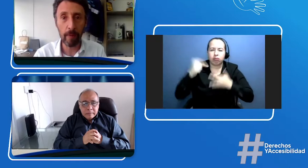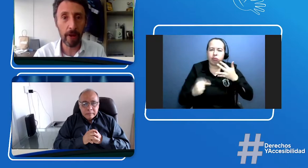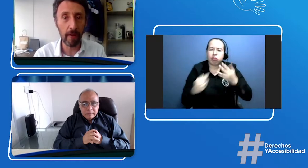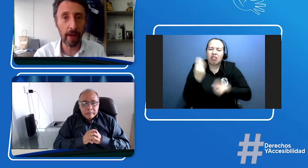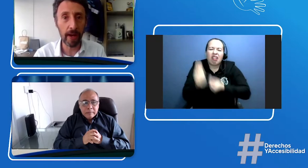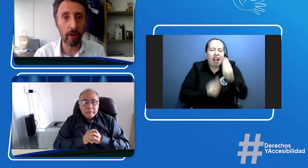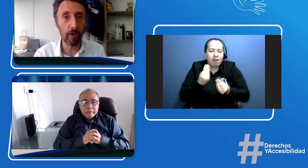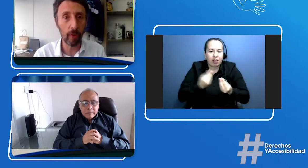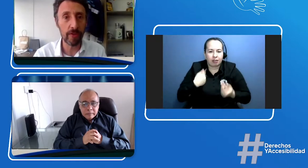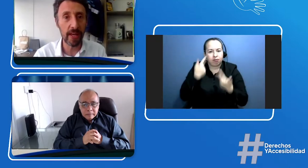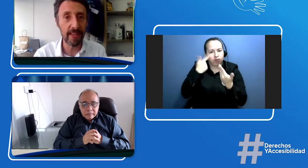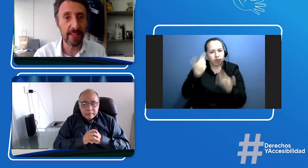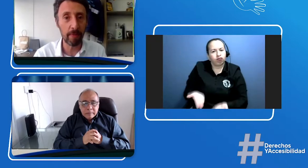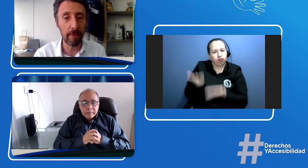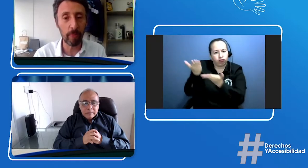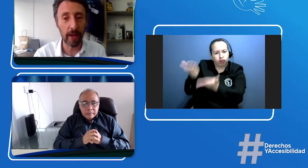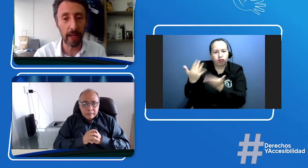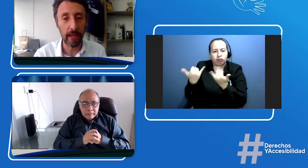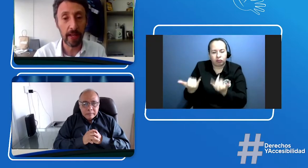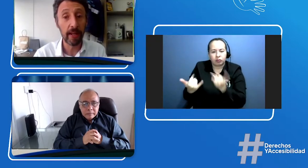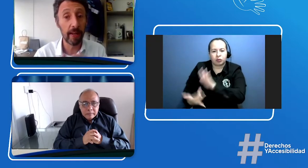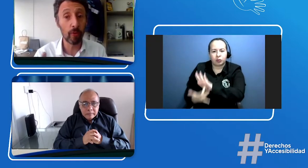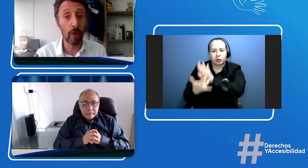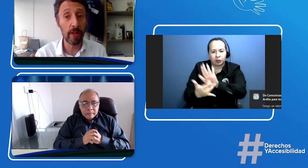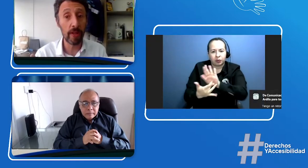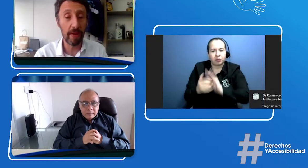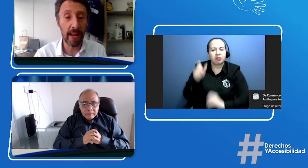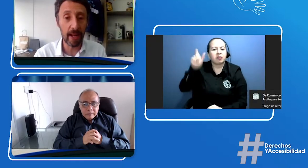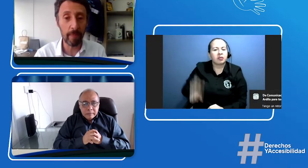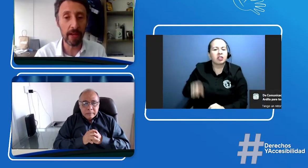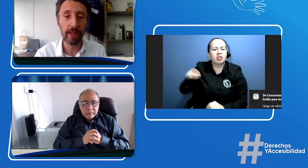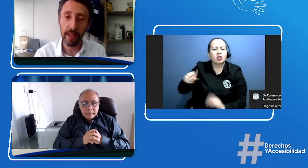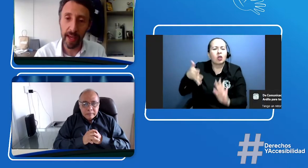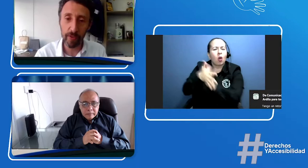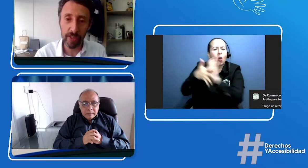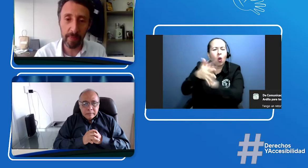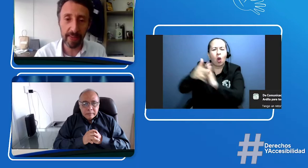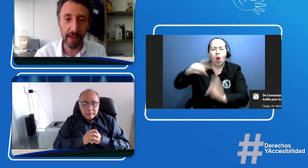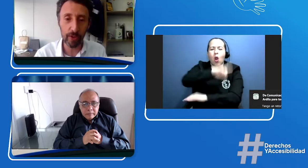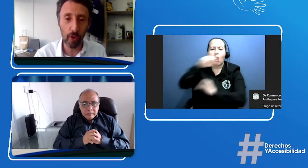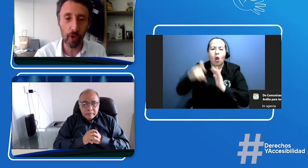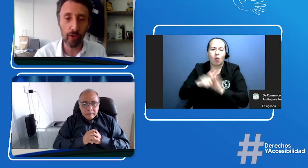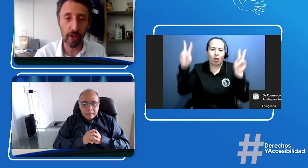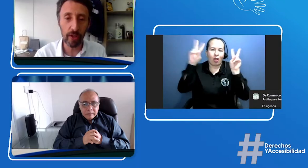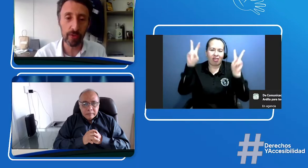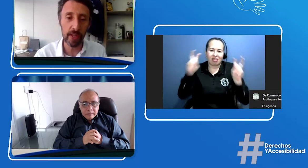palabra a José Luis en este momento para que les cuente de manera rápida esos temas a todos ustedes.